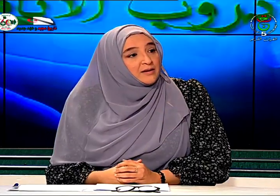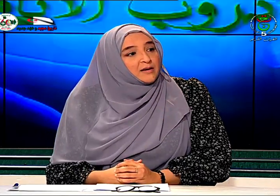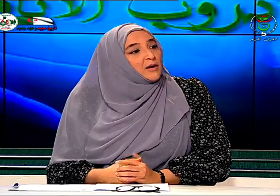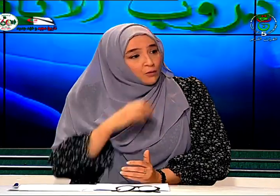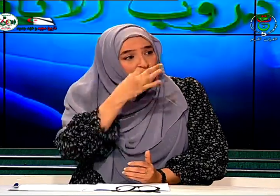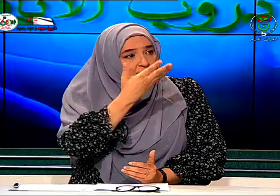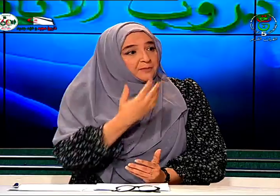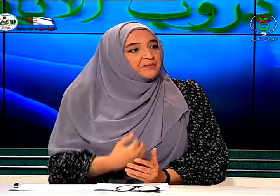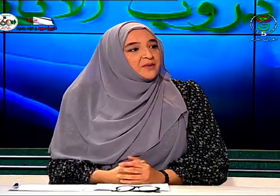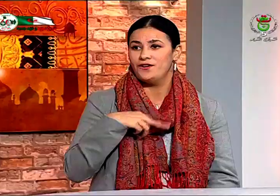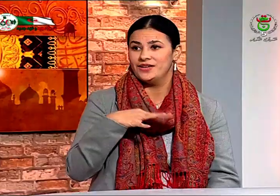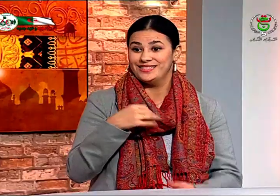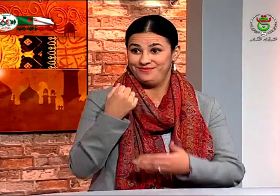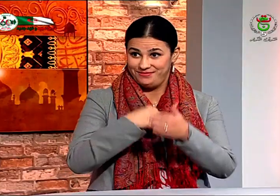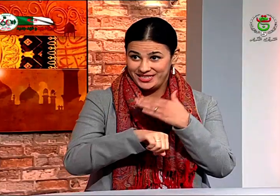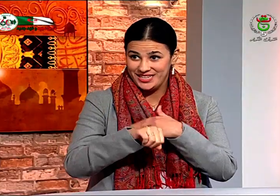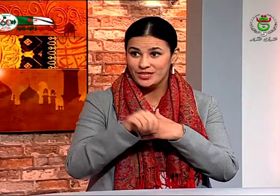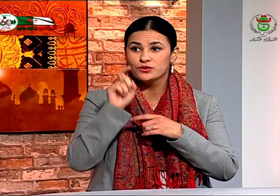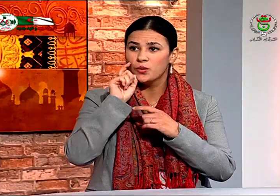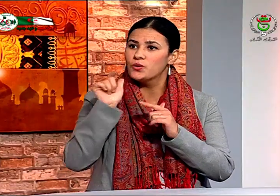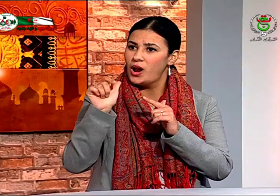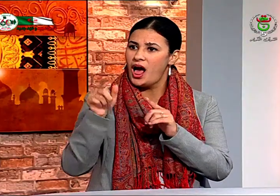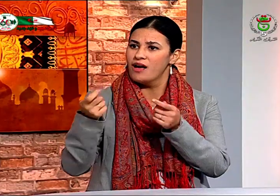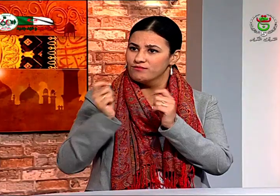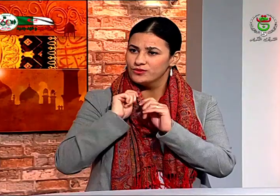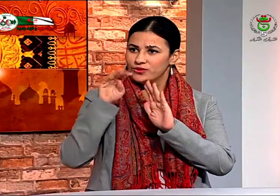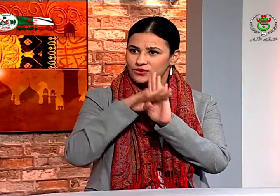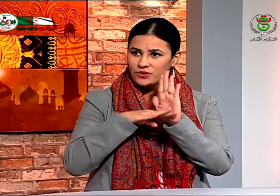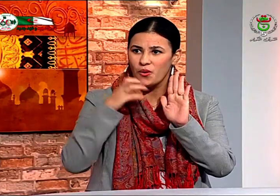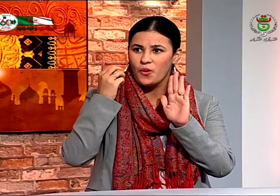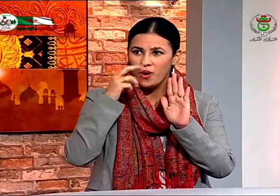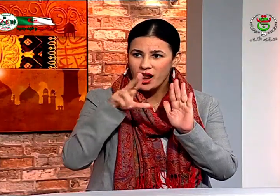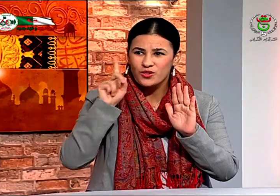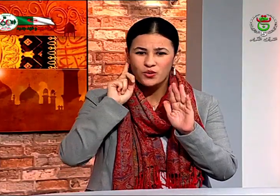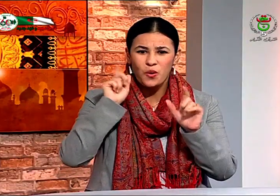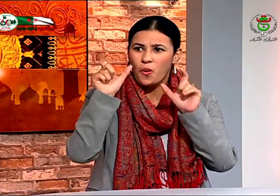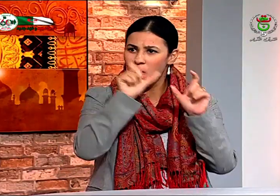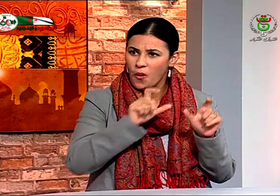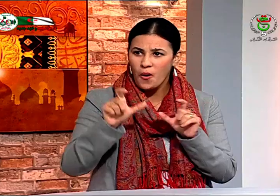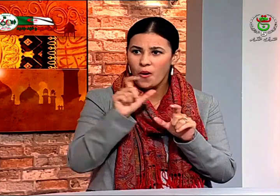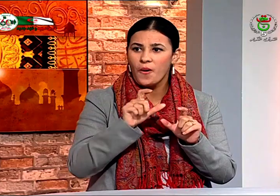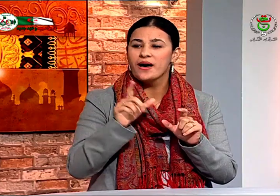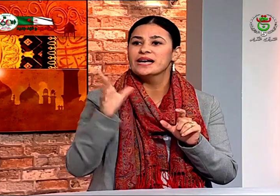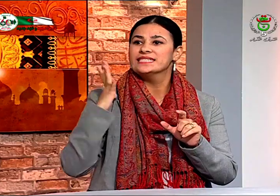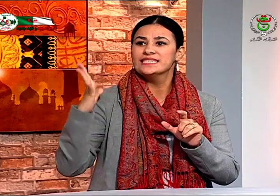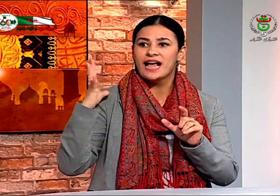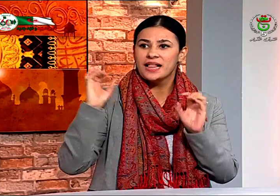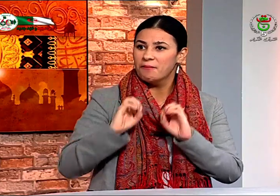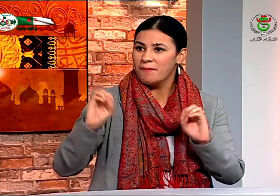نعم فيما يخص عندما مثلا أنا فيما يخص جوابي على التشخيص المبكر